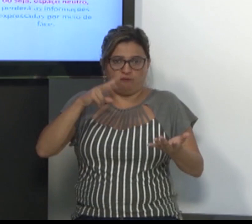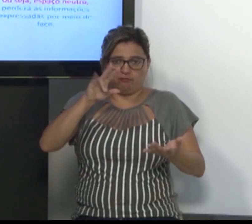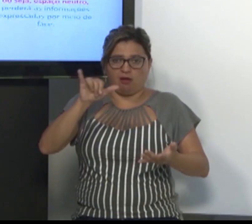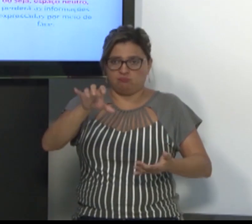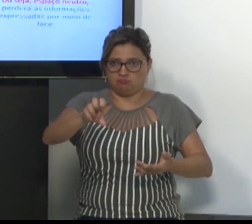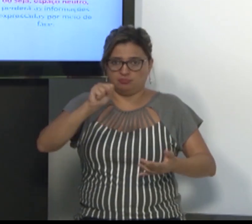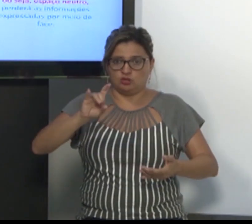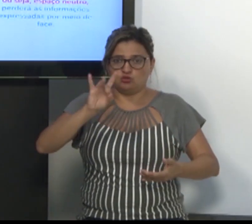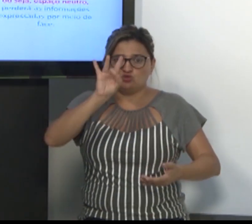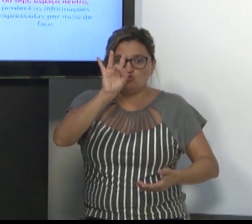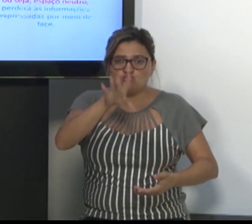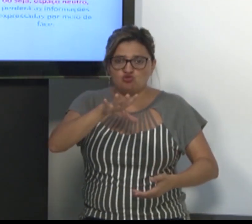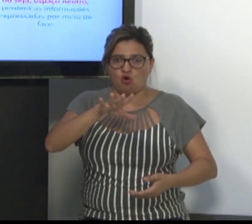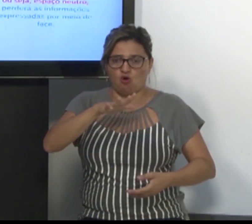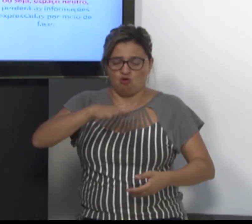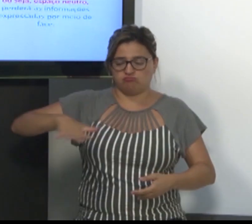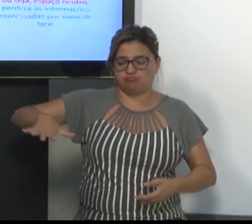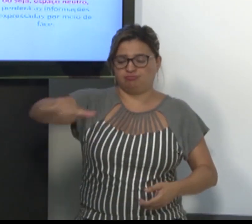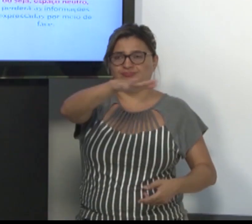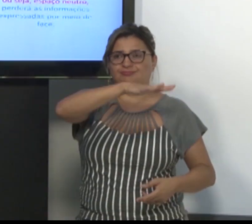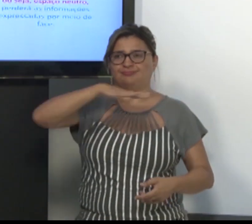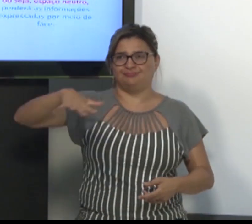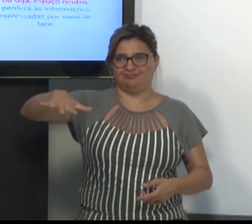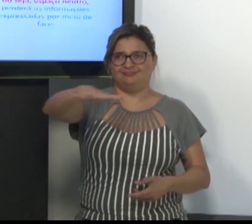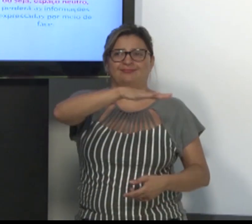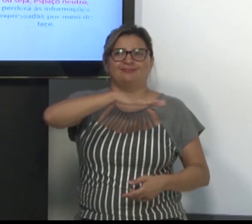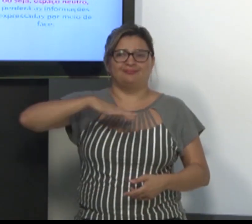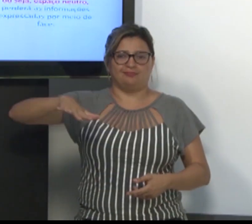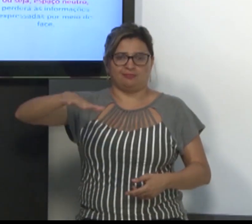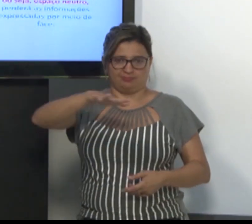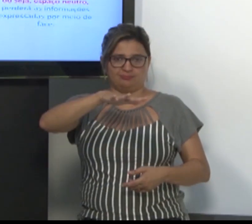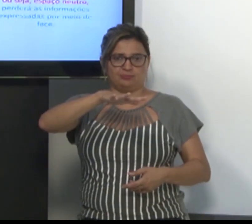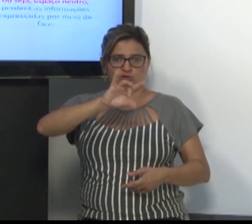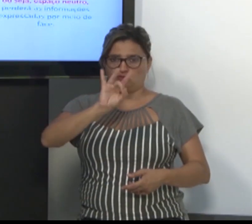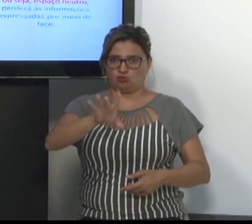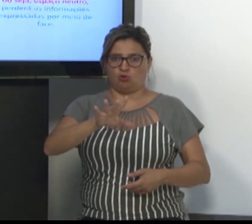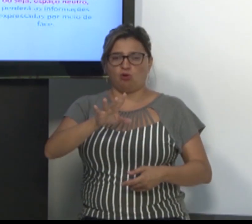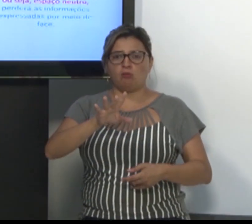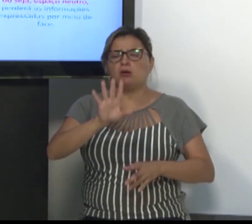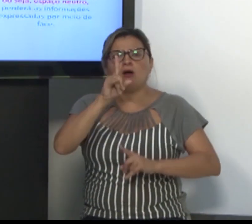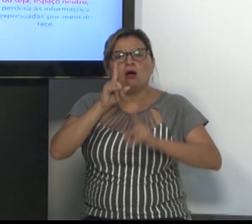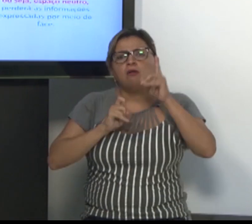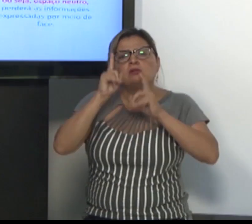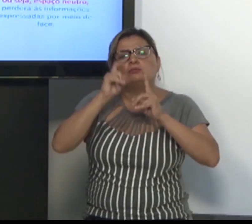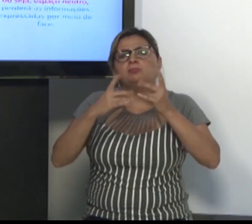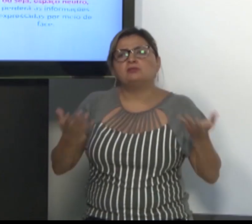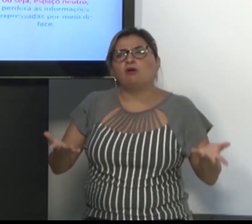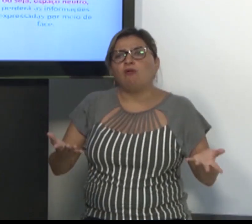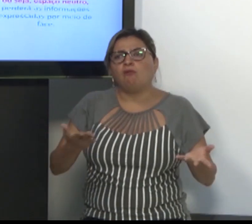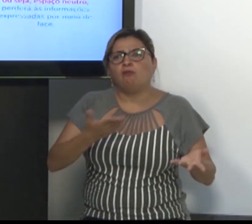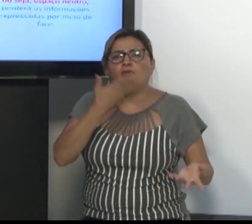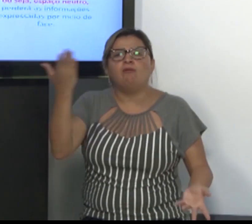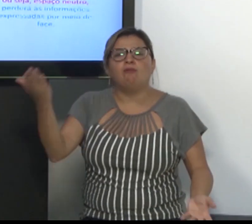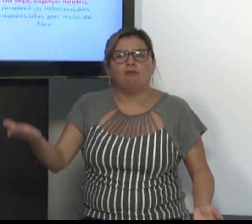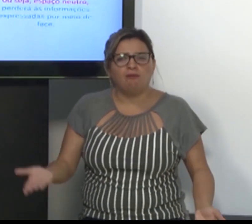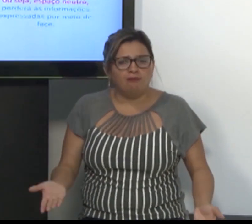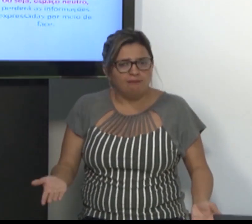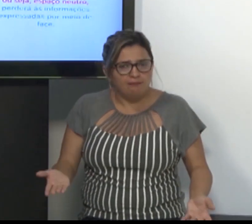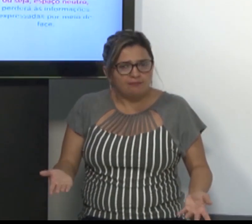fixamente, somente o tronco e o peito, percebam que o círculo vermelho está no tronco, é